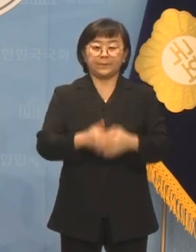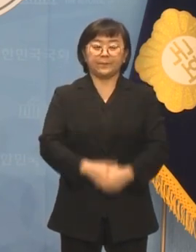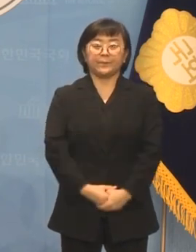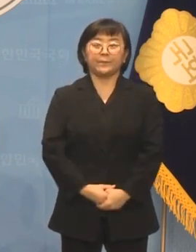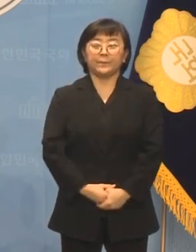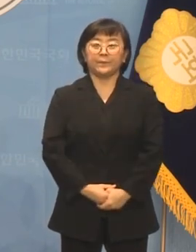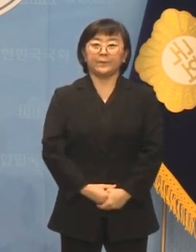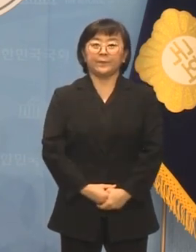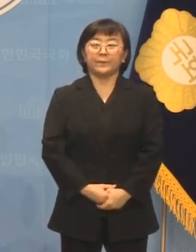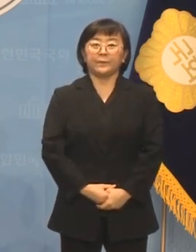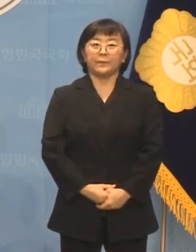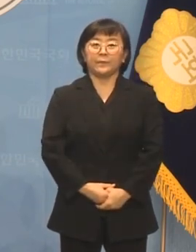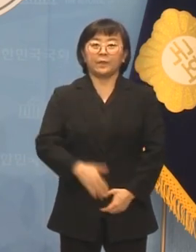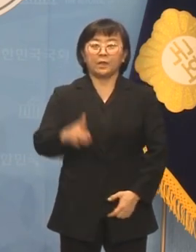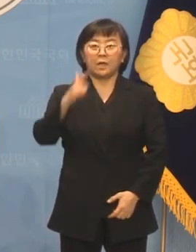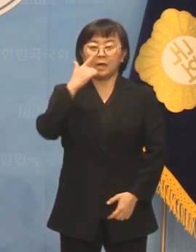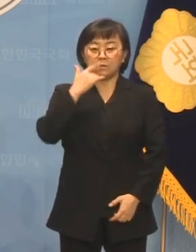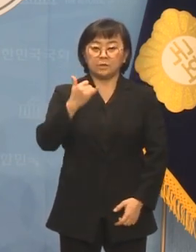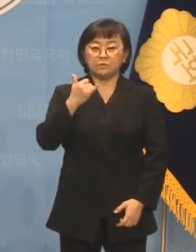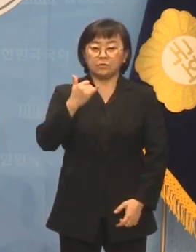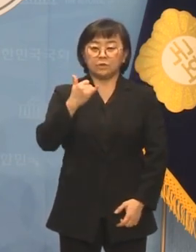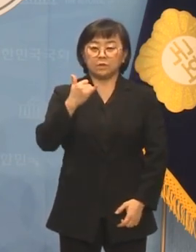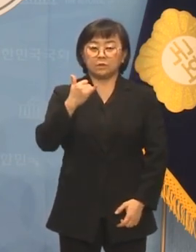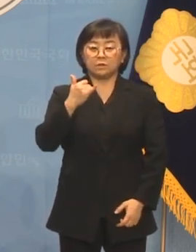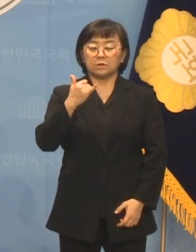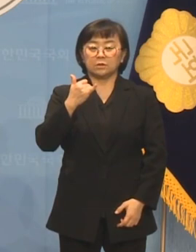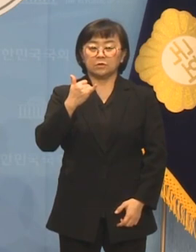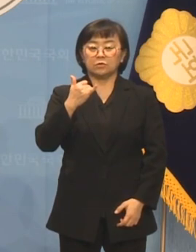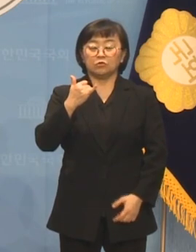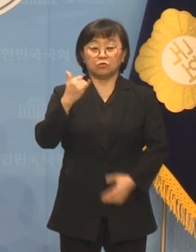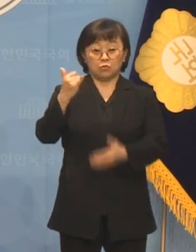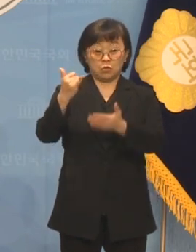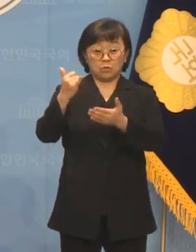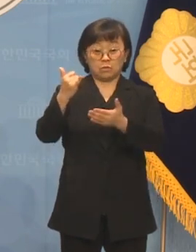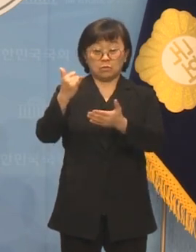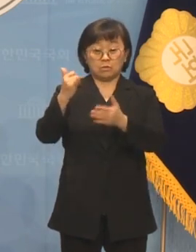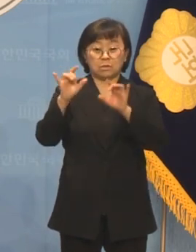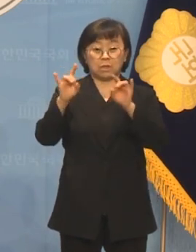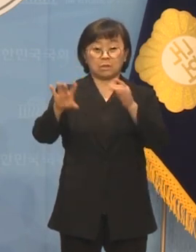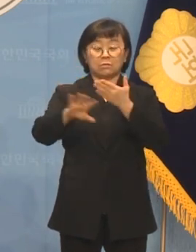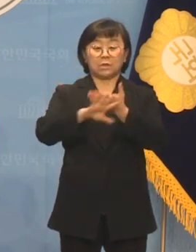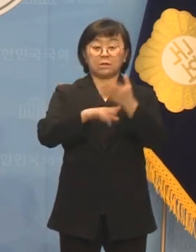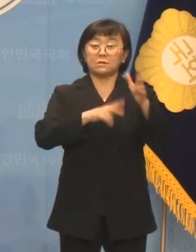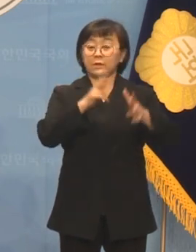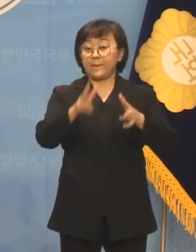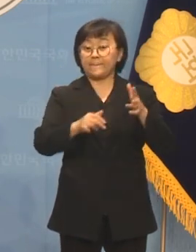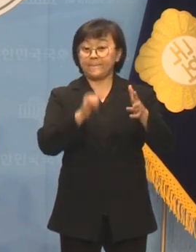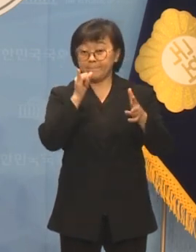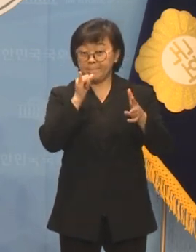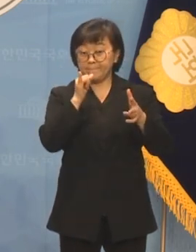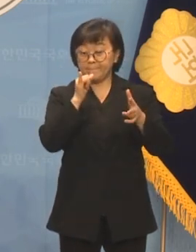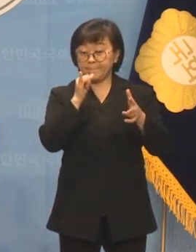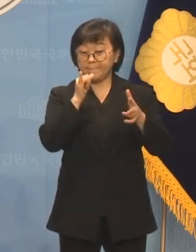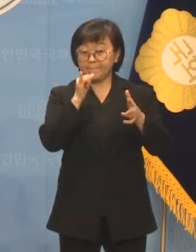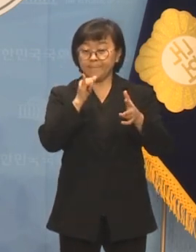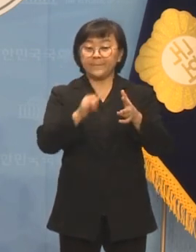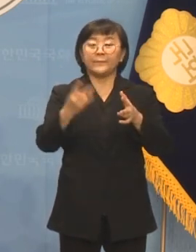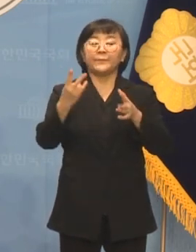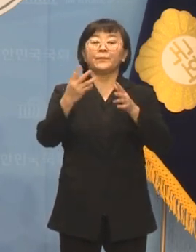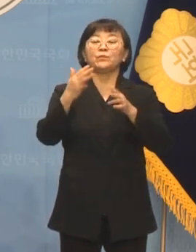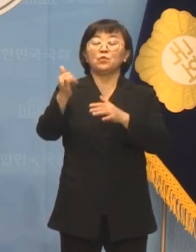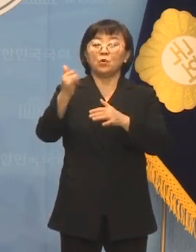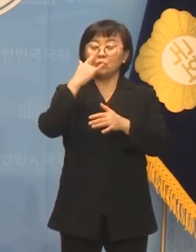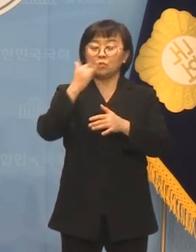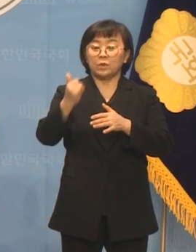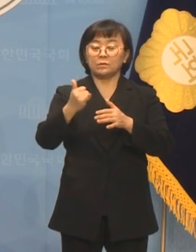그러던 중 저희 아버지 어머니께서 두 분 모두 각기 다른 사업을 하셨는데 두 분 모두